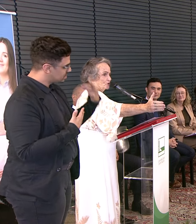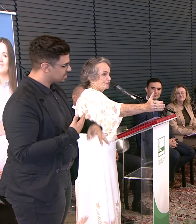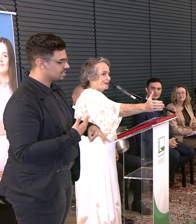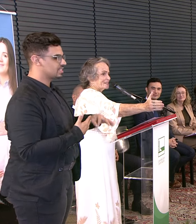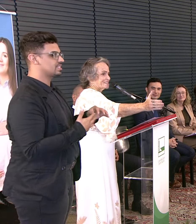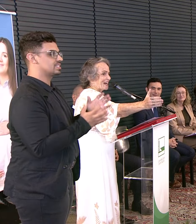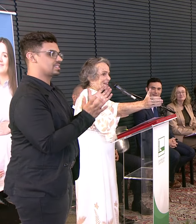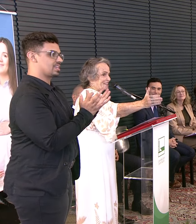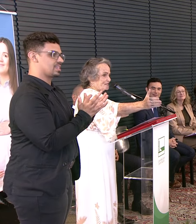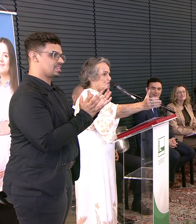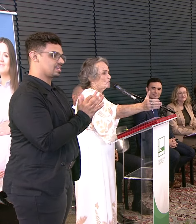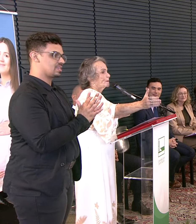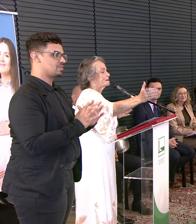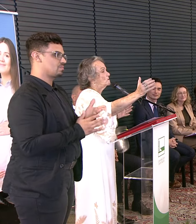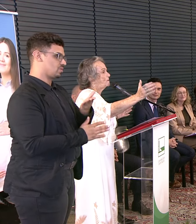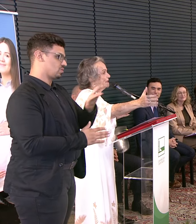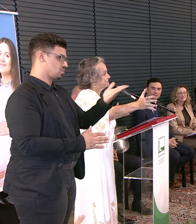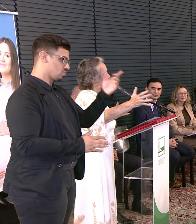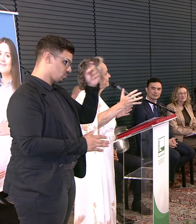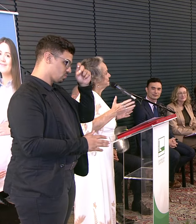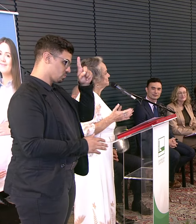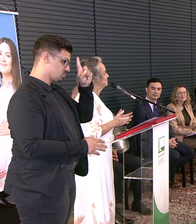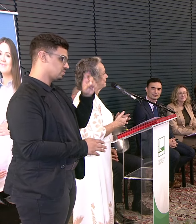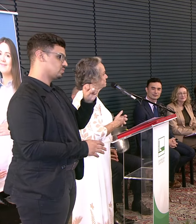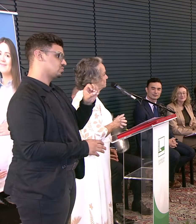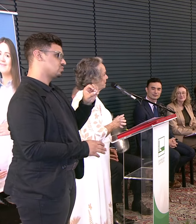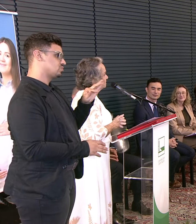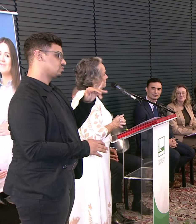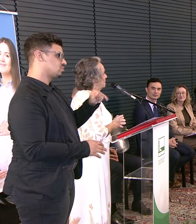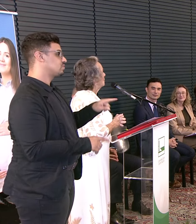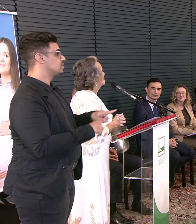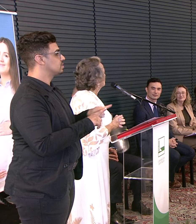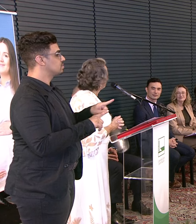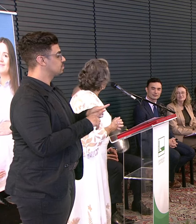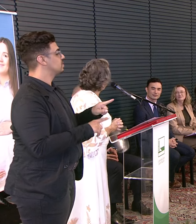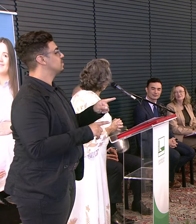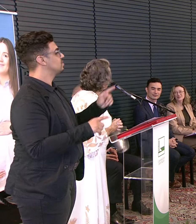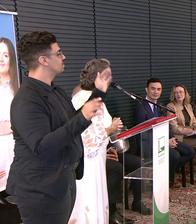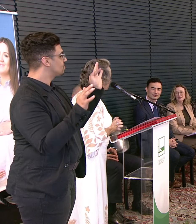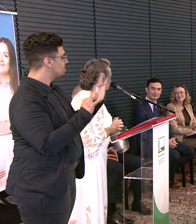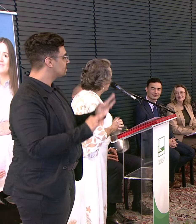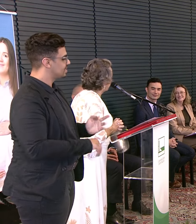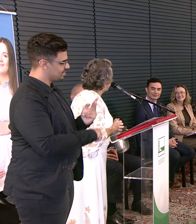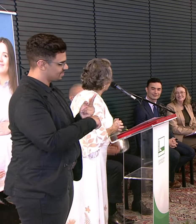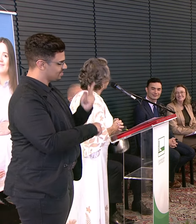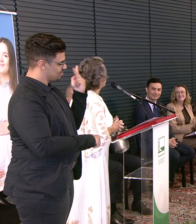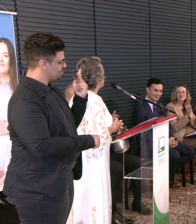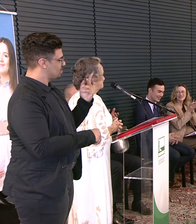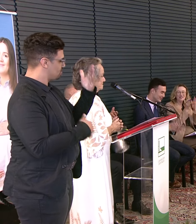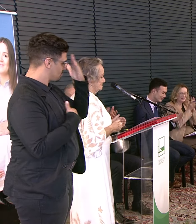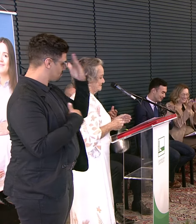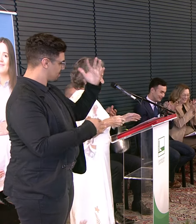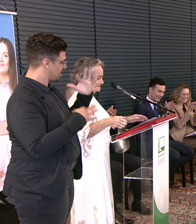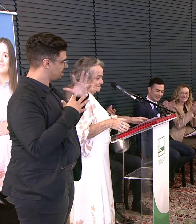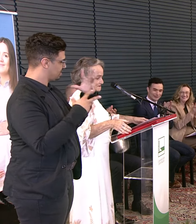toda Do Sofia Que está aqui Também está feliz Por esse prêmio Muito obrigada A todos vocês